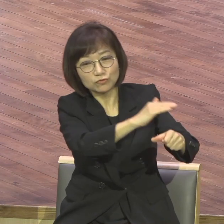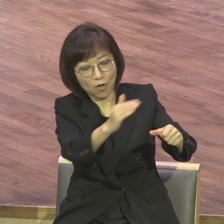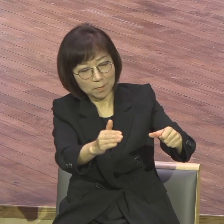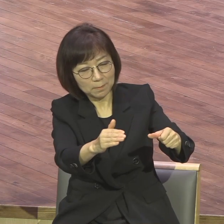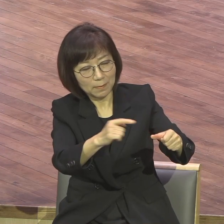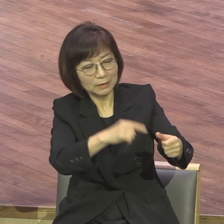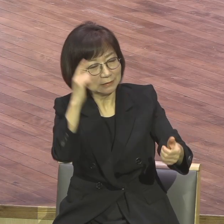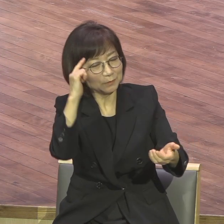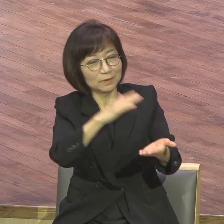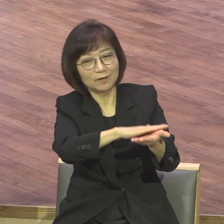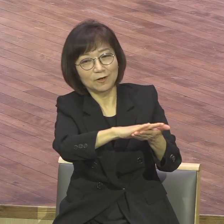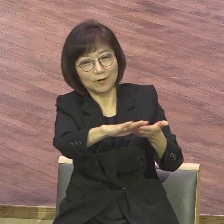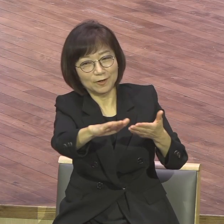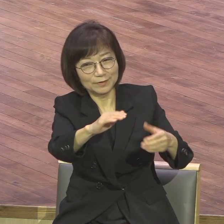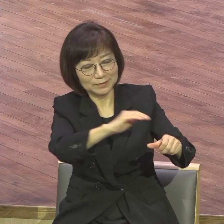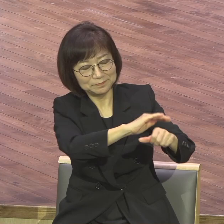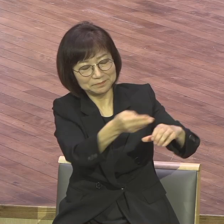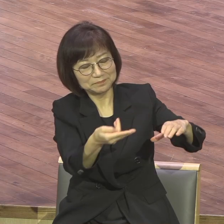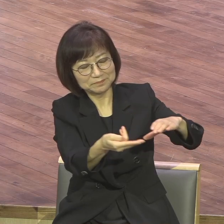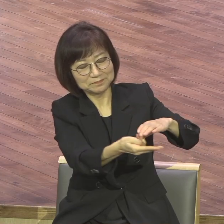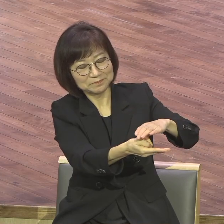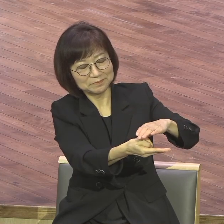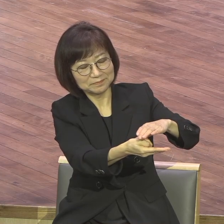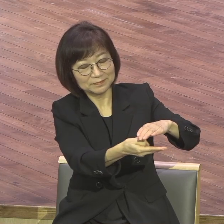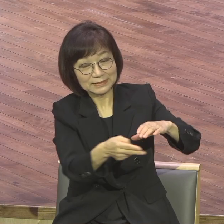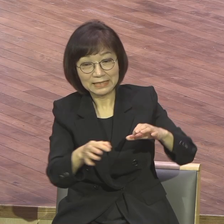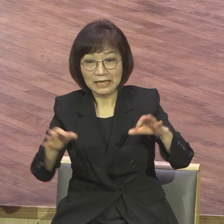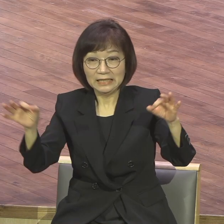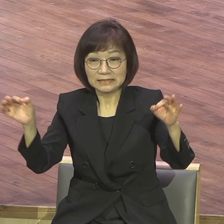있다가 다시 살아났다. 라고 하는 기절설